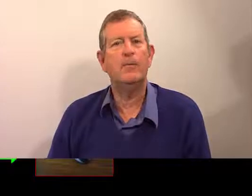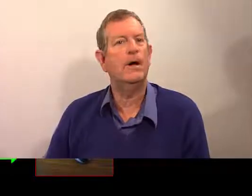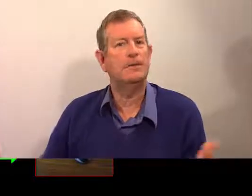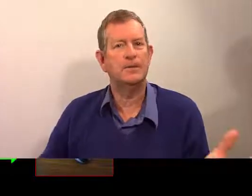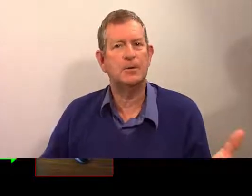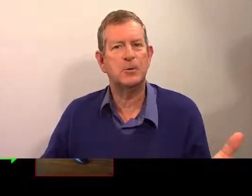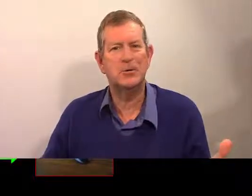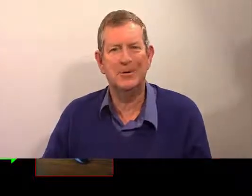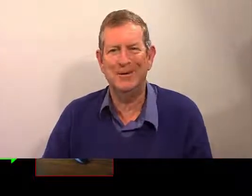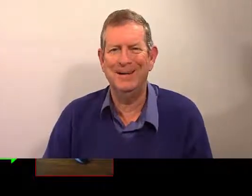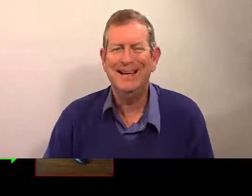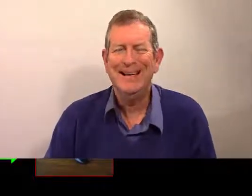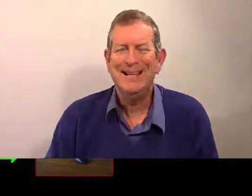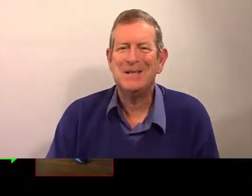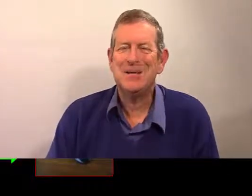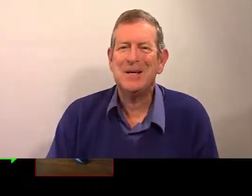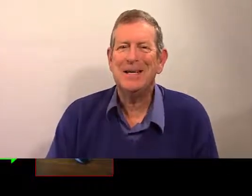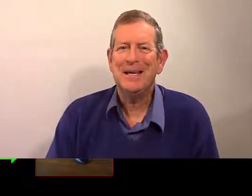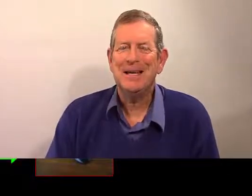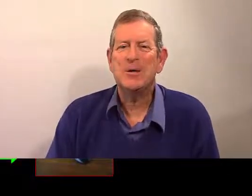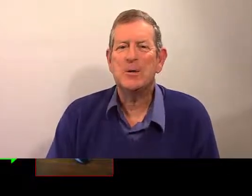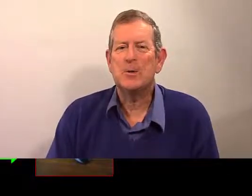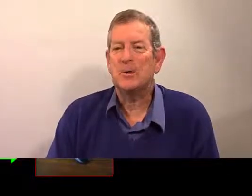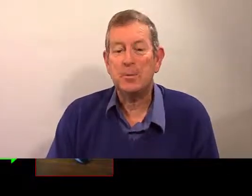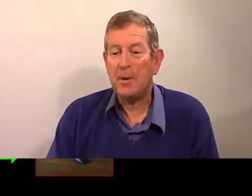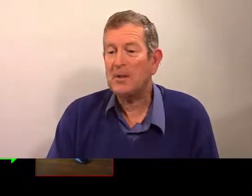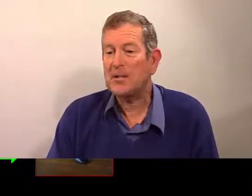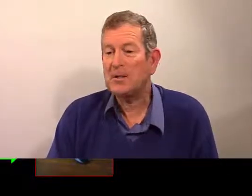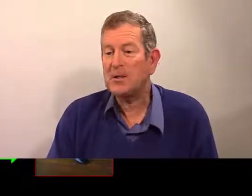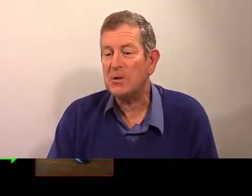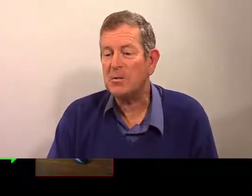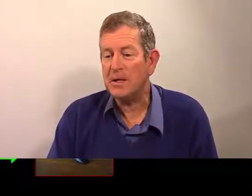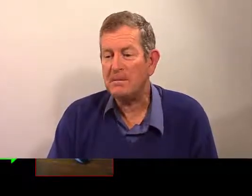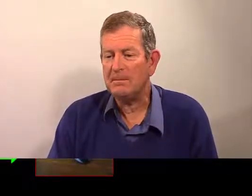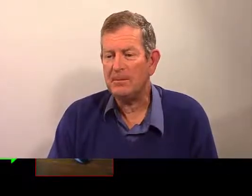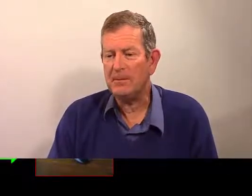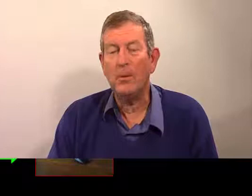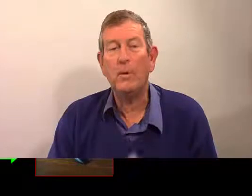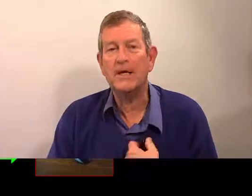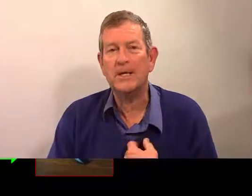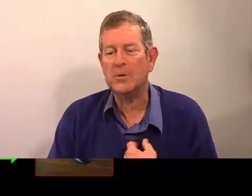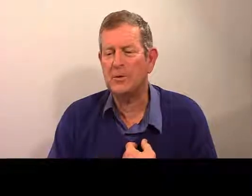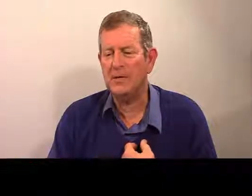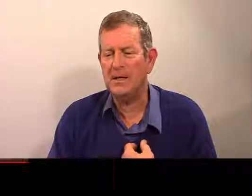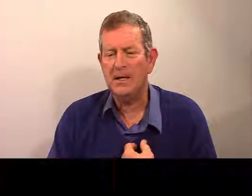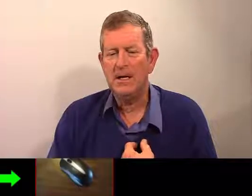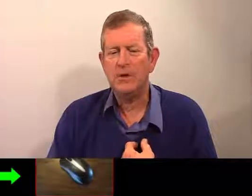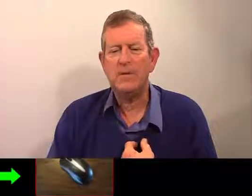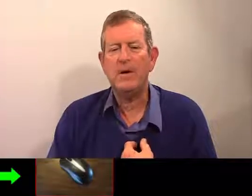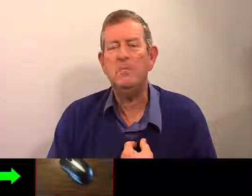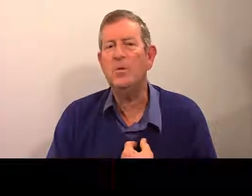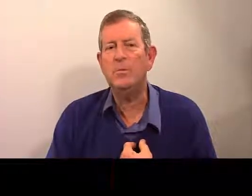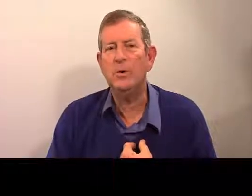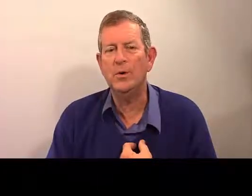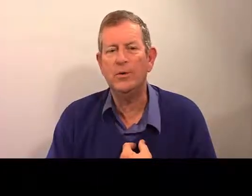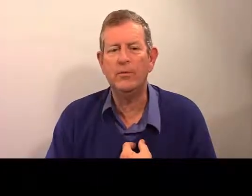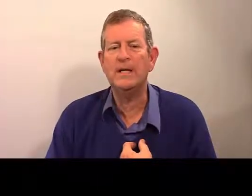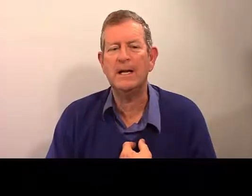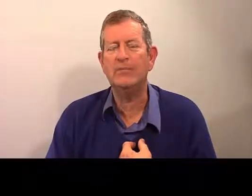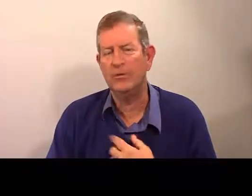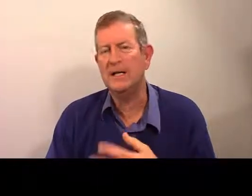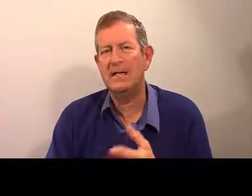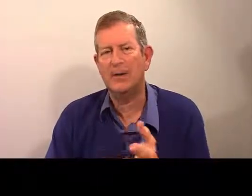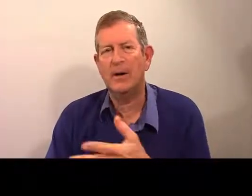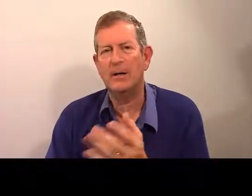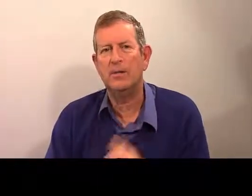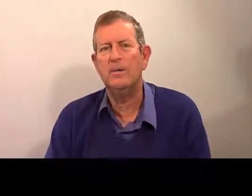Et voilà, c'est tout. Donc, je pense que ça suffit. Pour moi, ça suffit. J'ai fait mon boulot. Vous